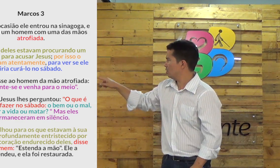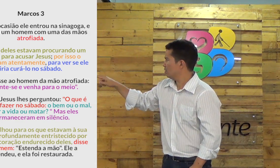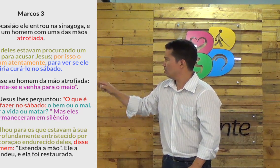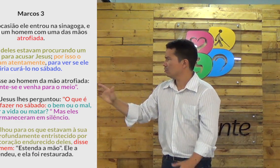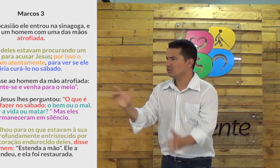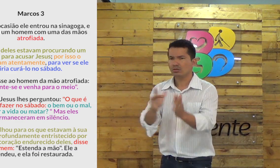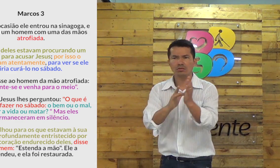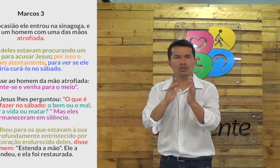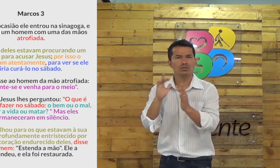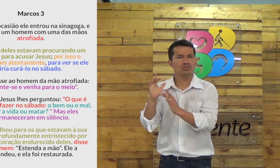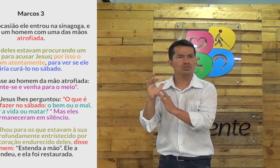à frente. Né?